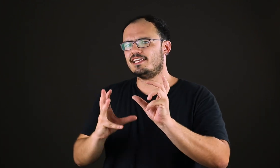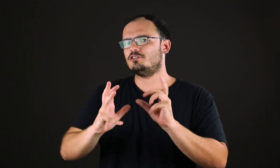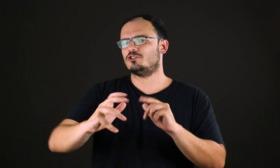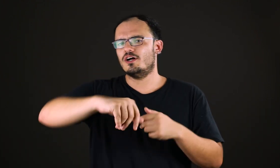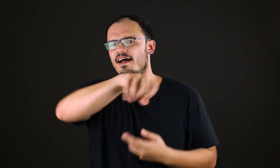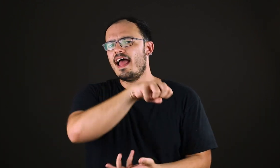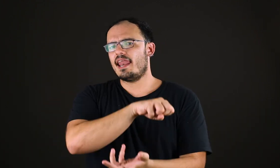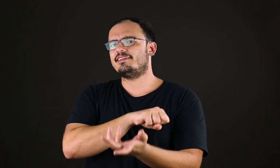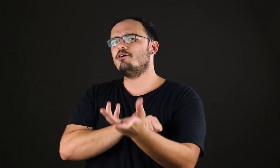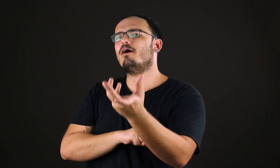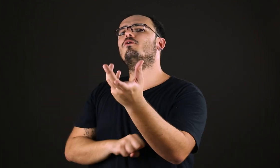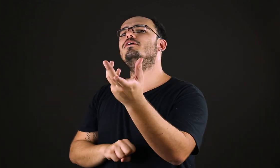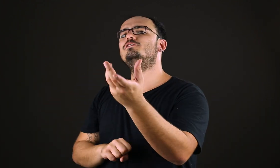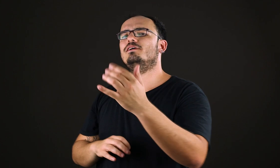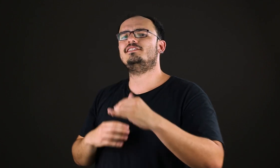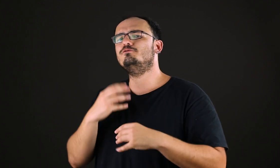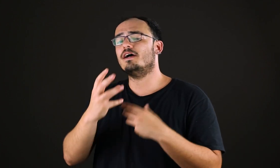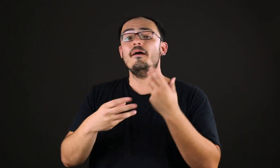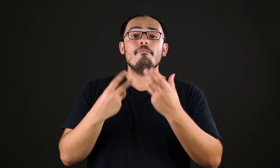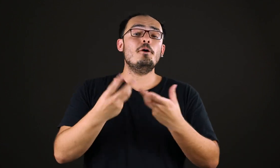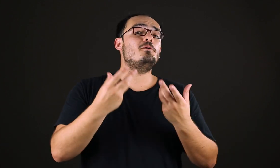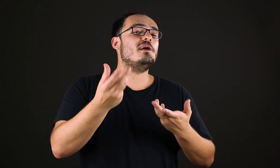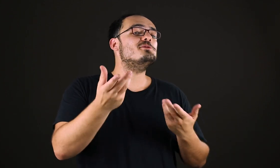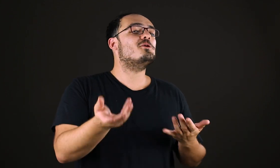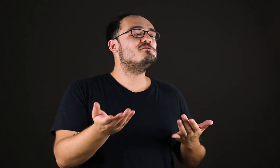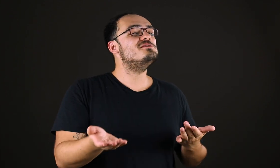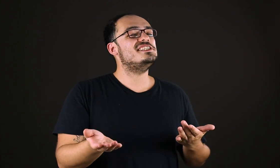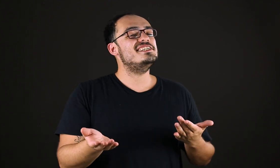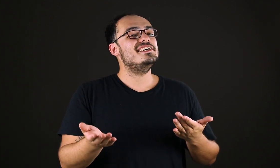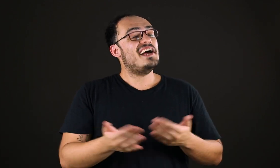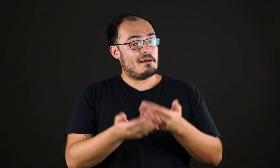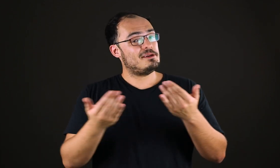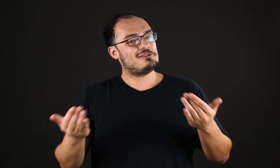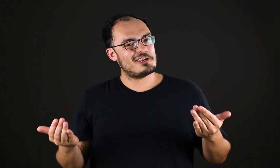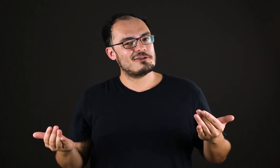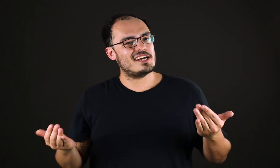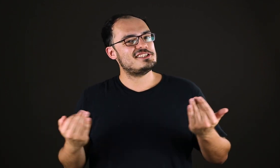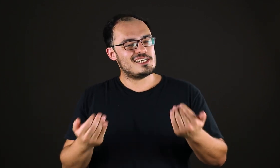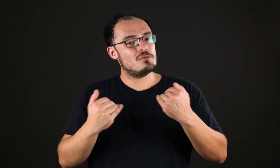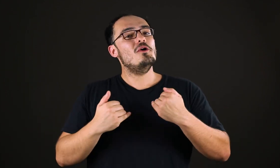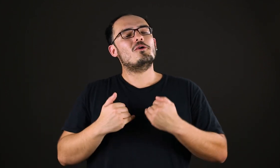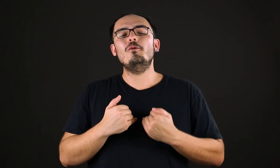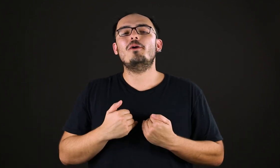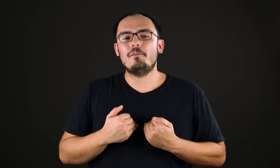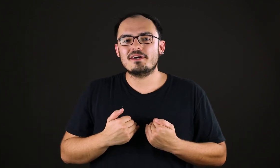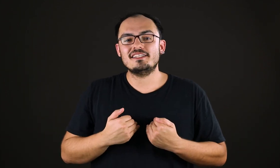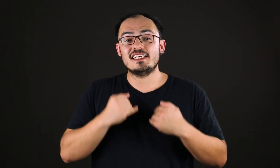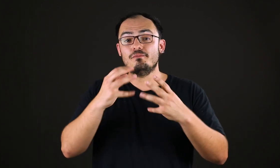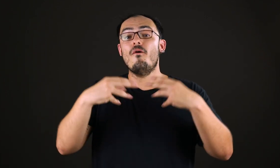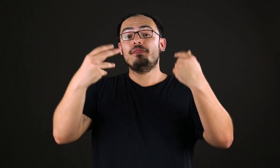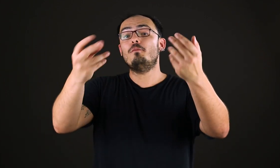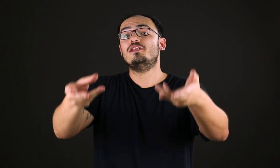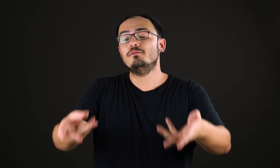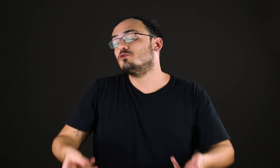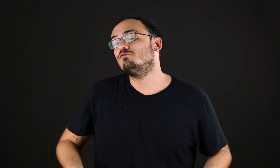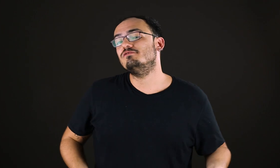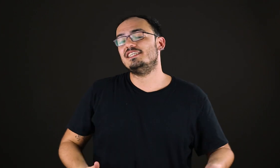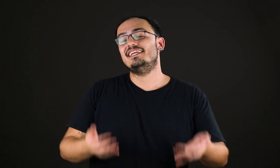seleciona, ela tem uma cor específica. Não podemos confundir a pintura do cachimbo com o próprio cachimbo. Não podemos confundir